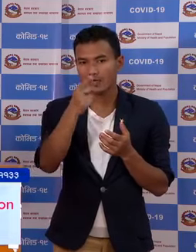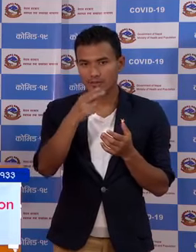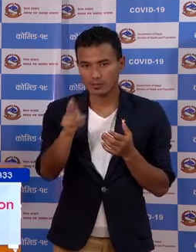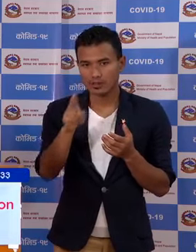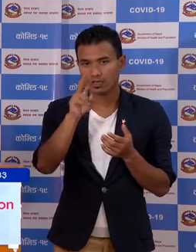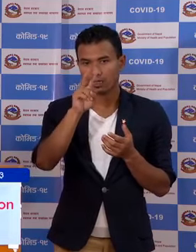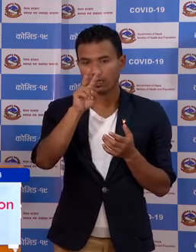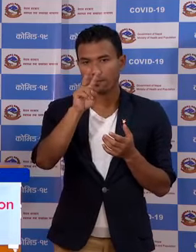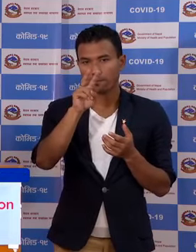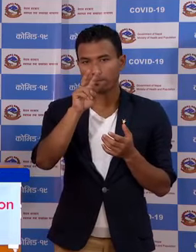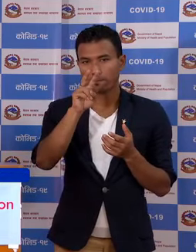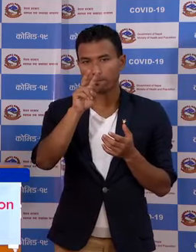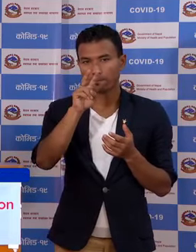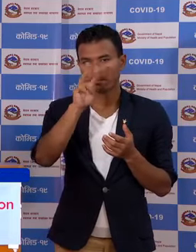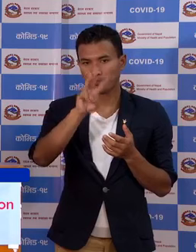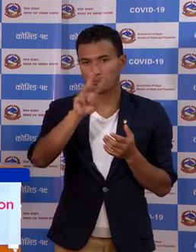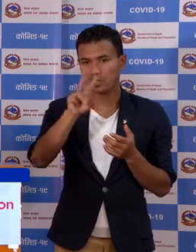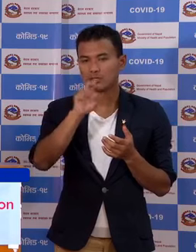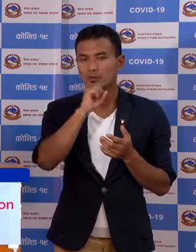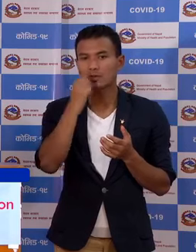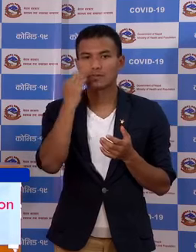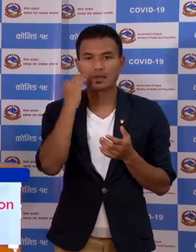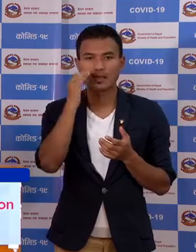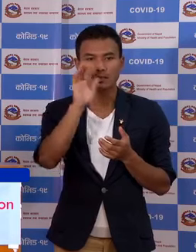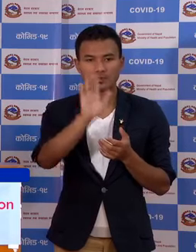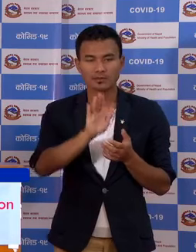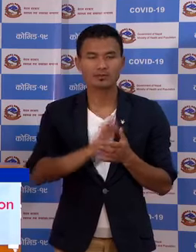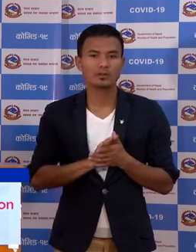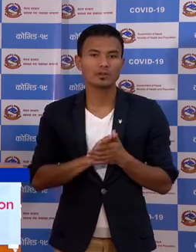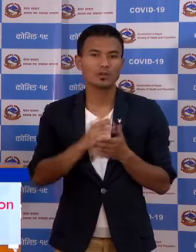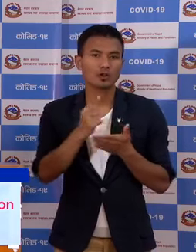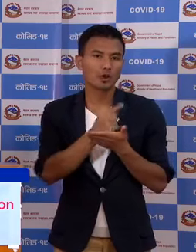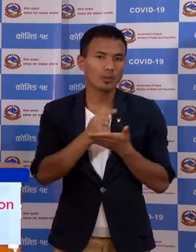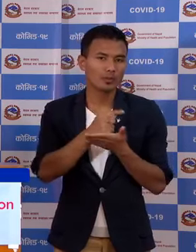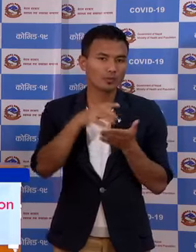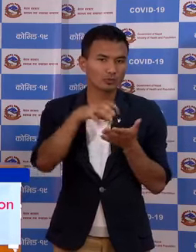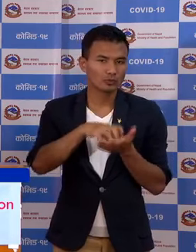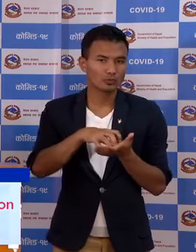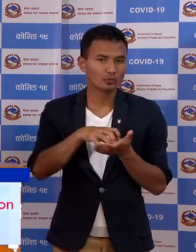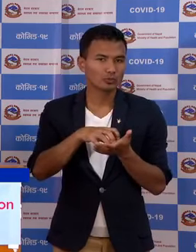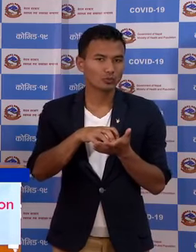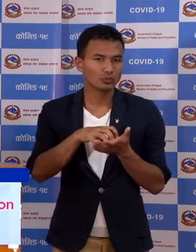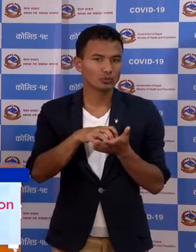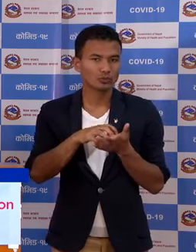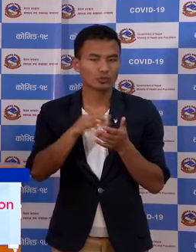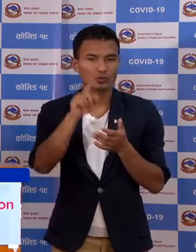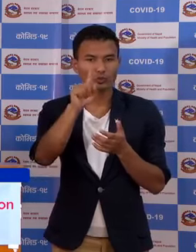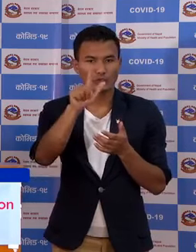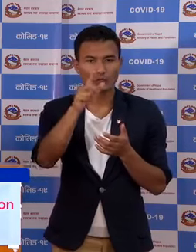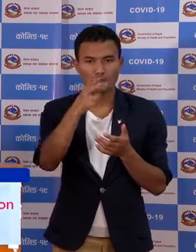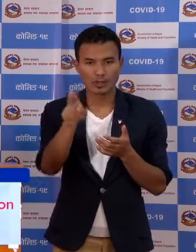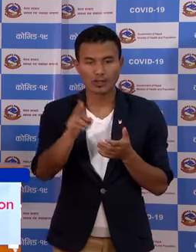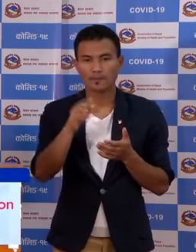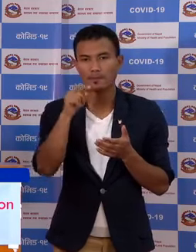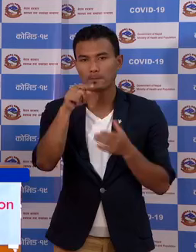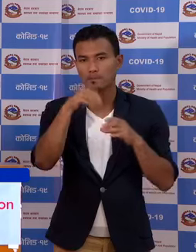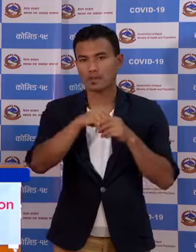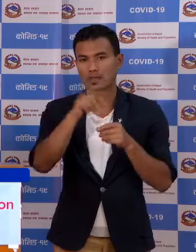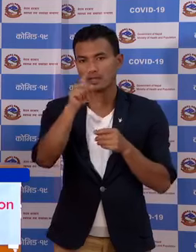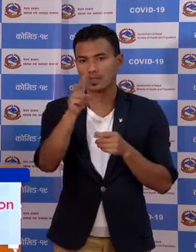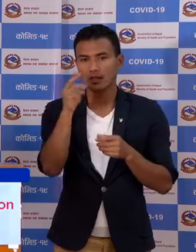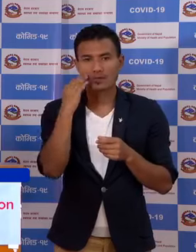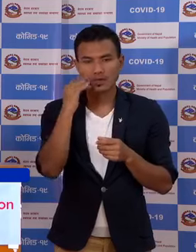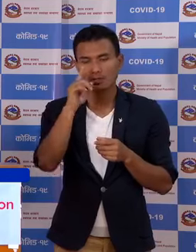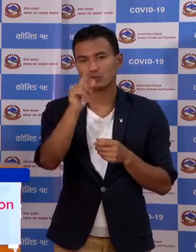जना 32 बर्शको महिला उनुँँछ खपिल बस्तु को 7 जना उनुँँछ जस्मा 1